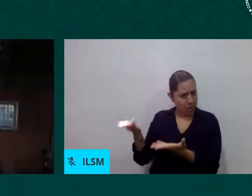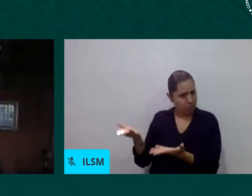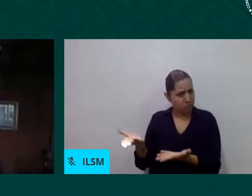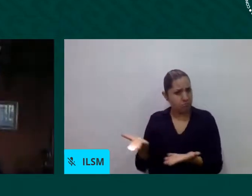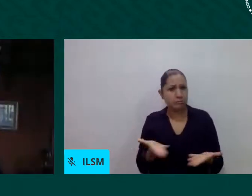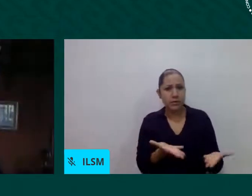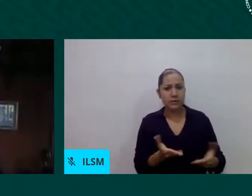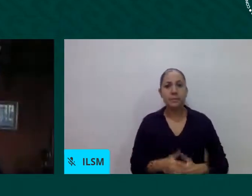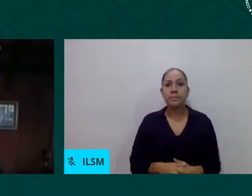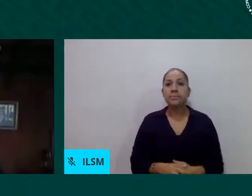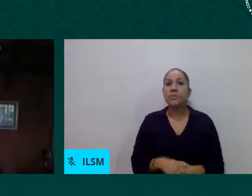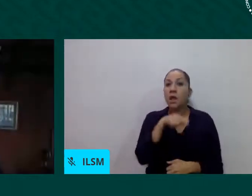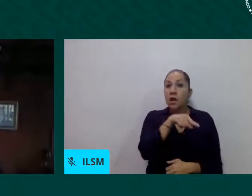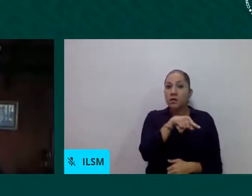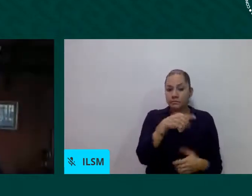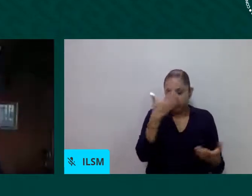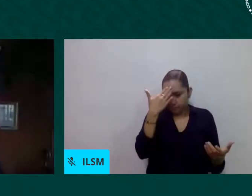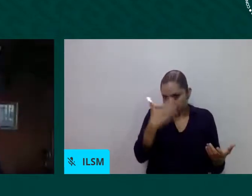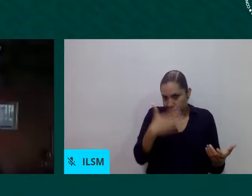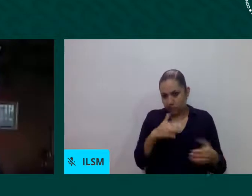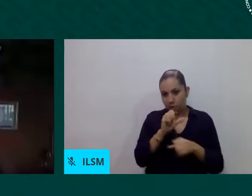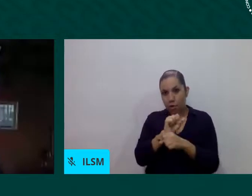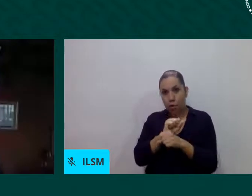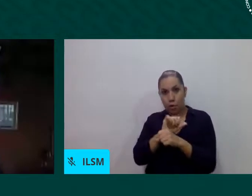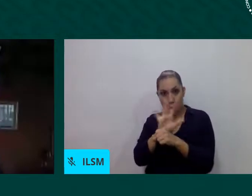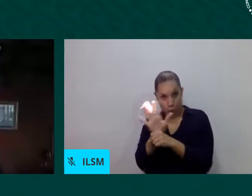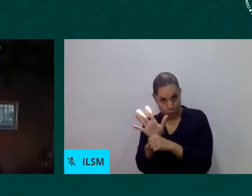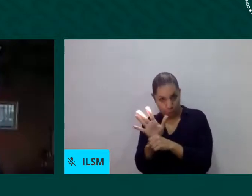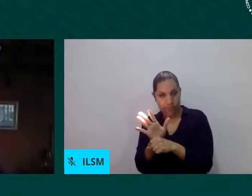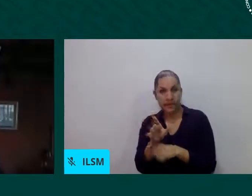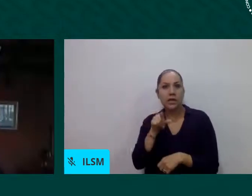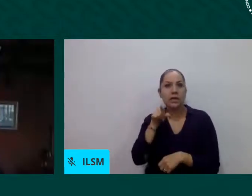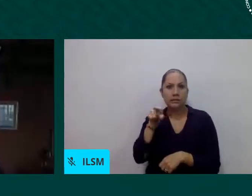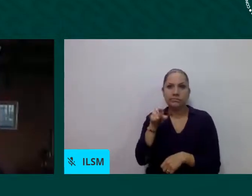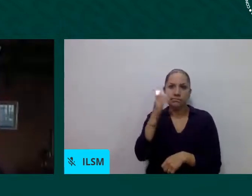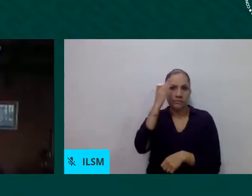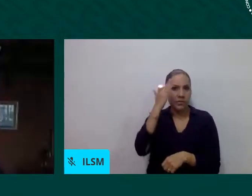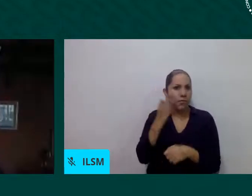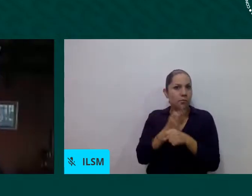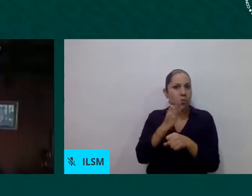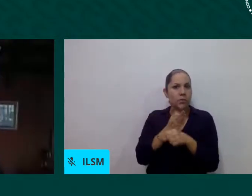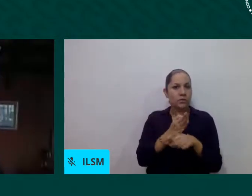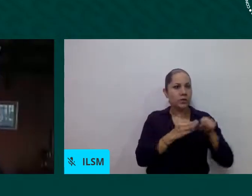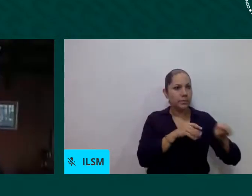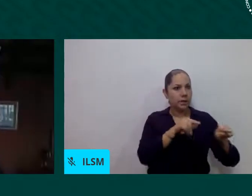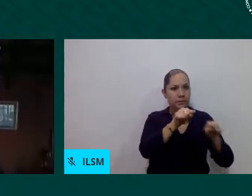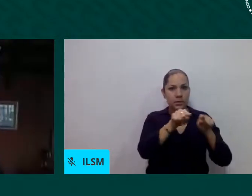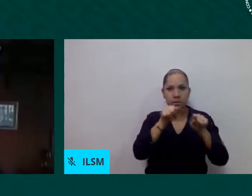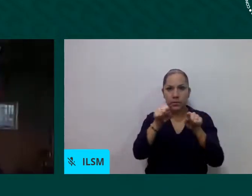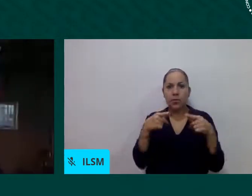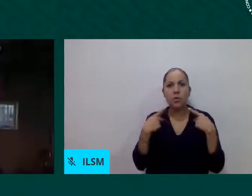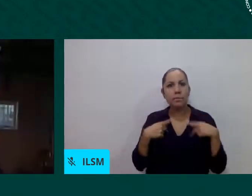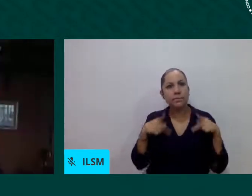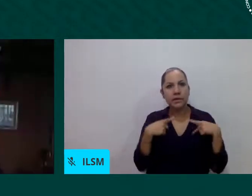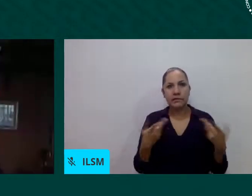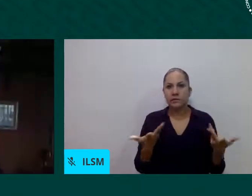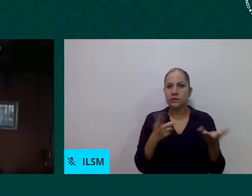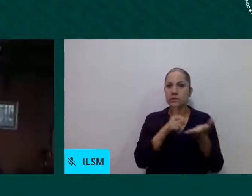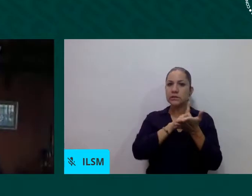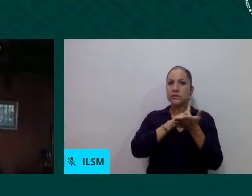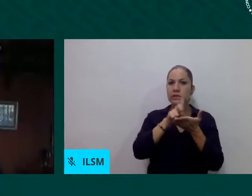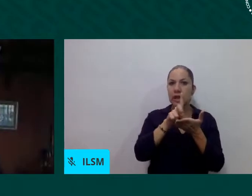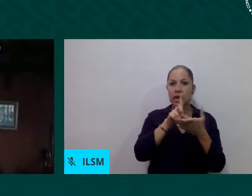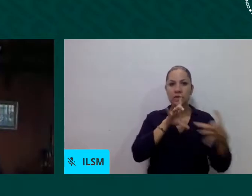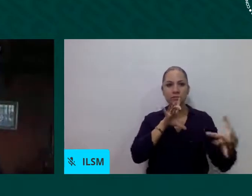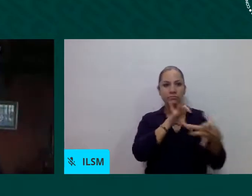marginalidad profunda en el hecho de que además de esta situación tan dramática que nos aqueja a